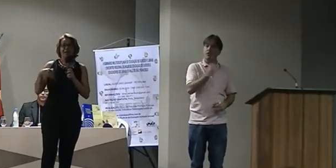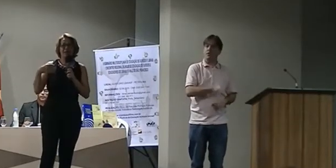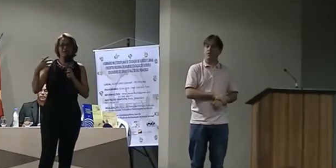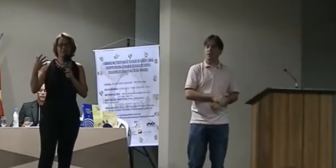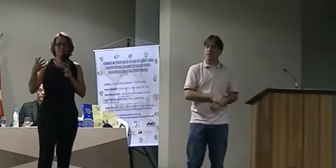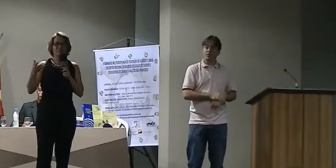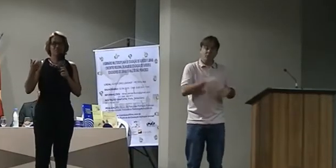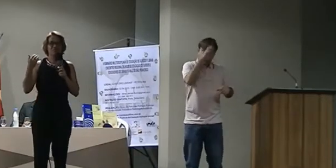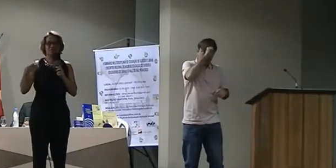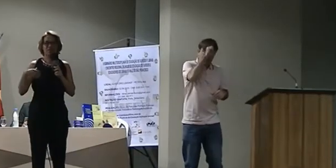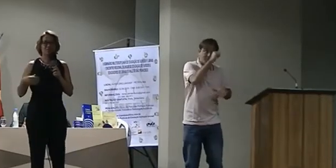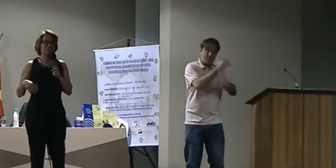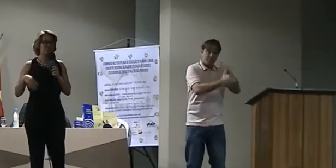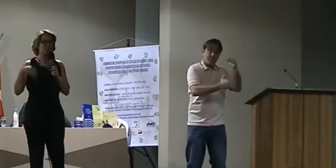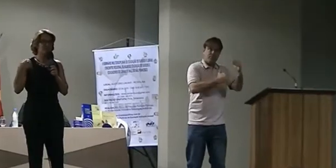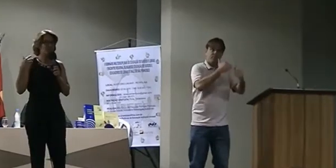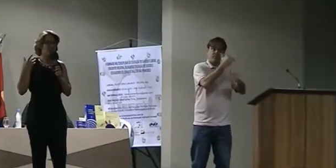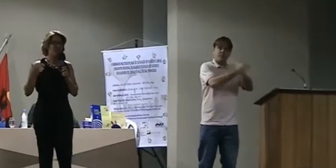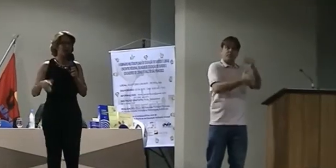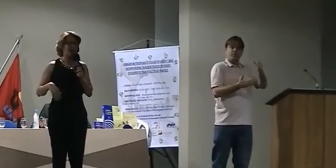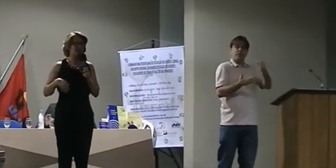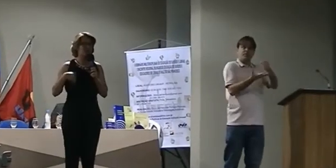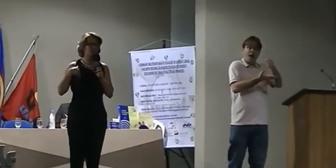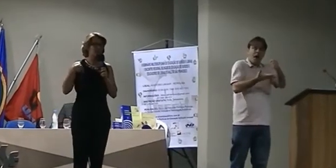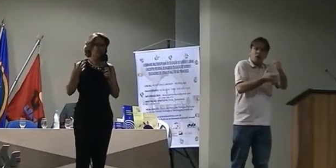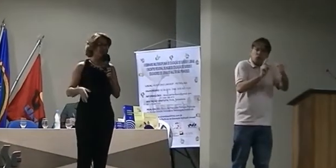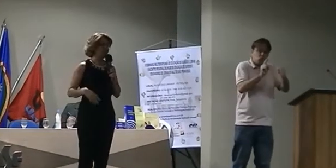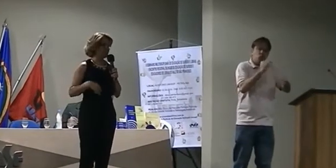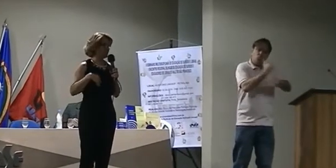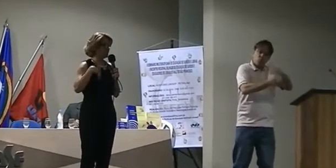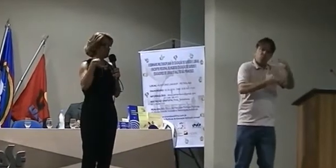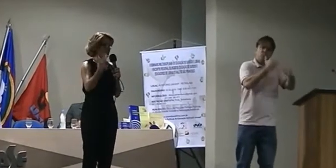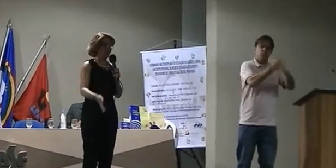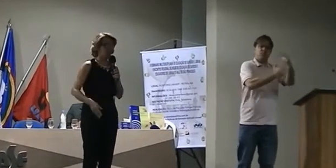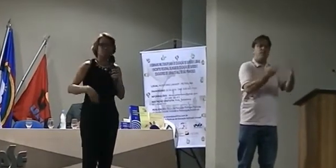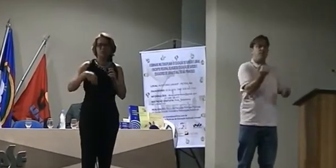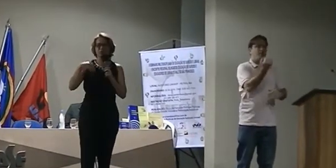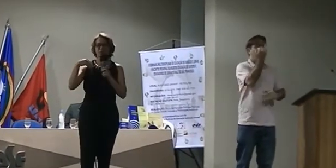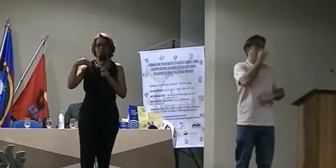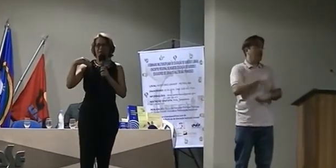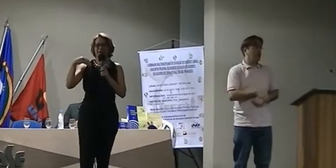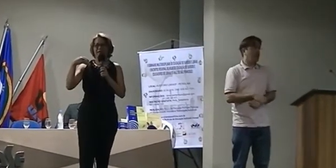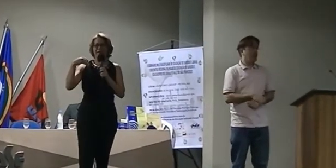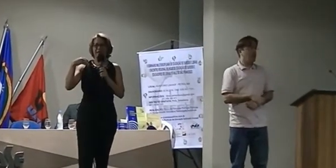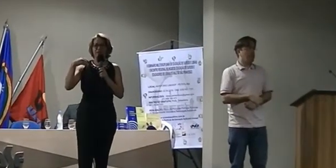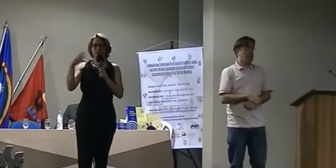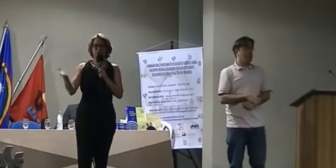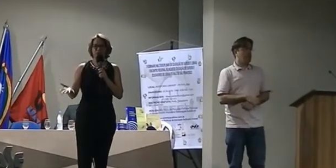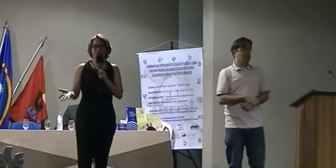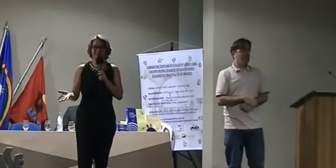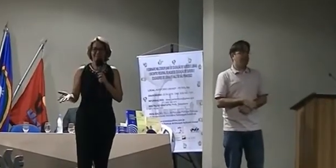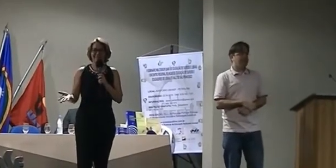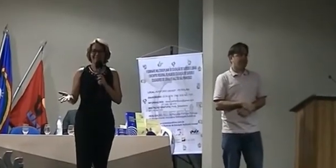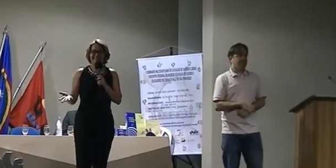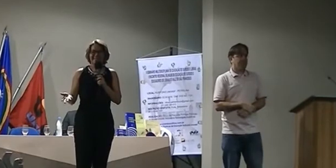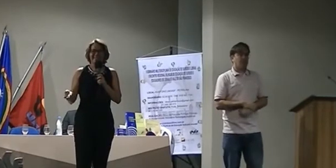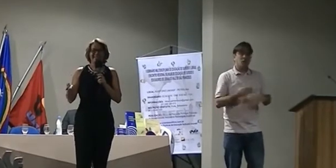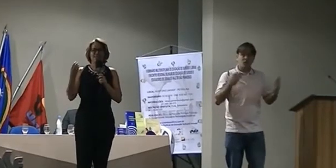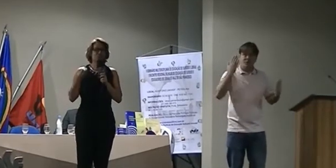Muitas vezes, os nossos alunos nos veem como pais, como médico, como psicólogo, como tudo. e nos